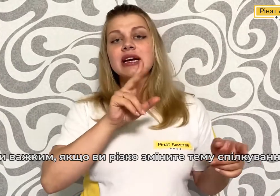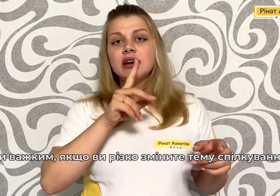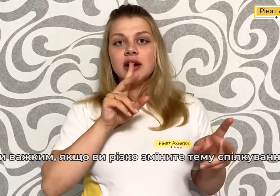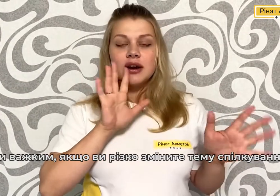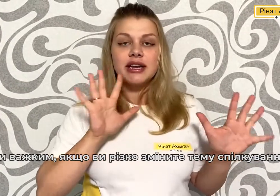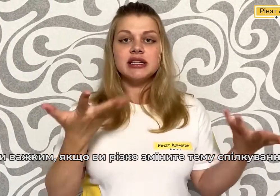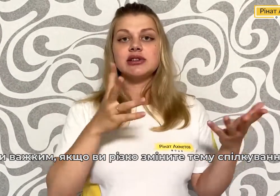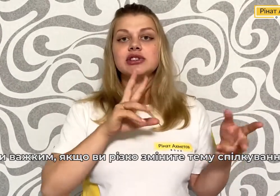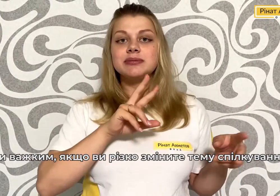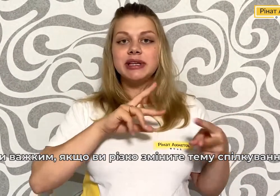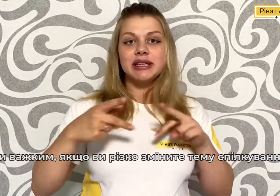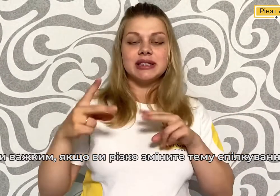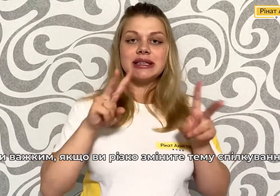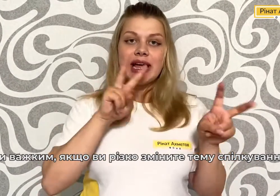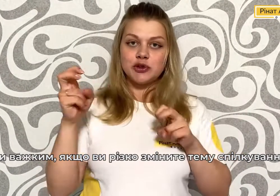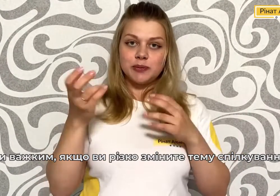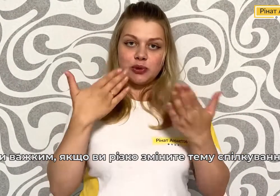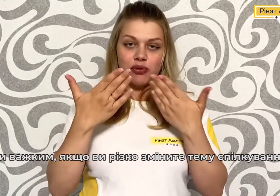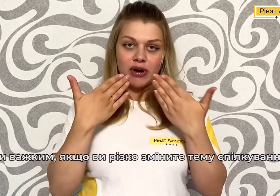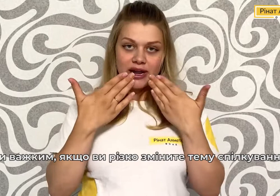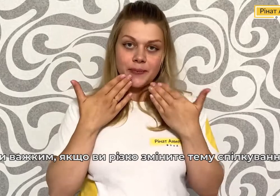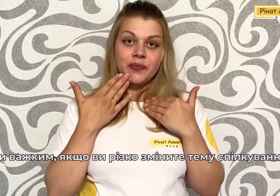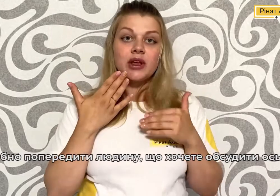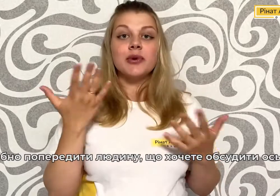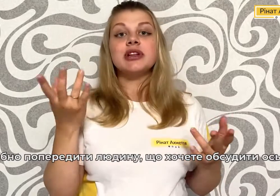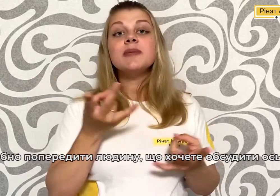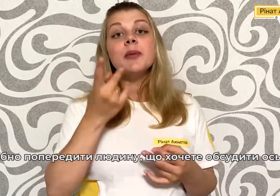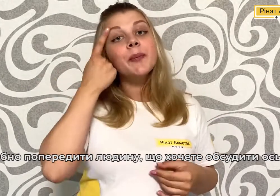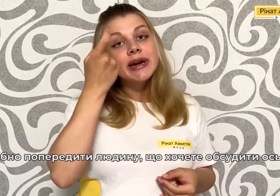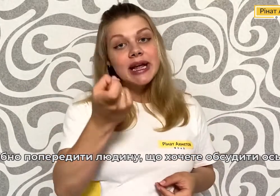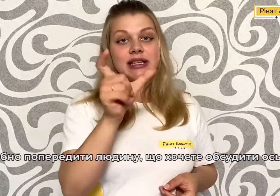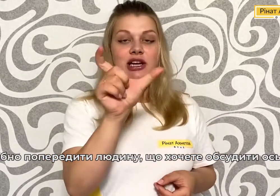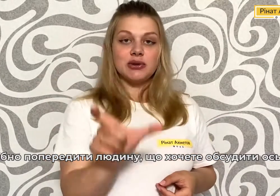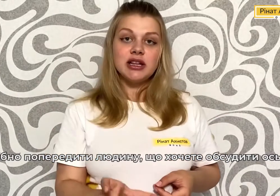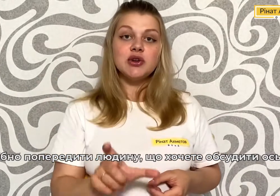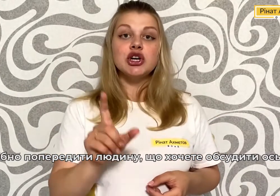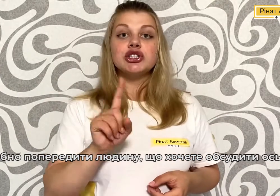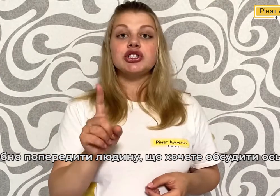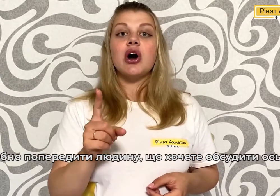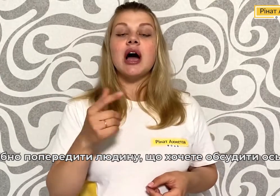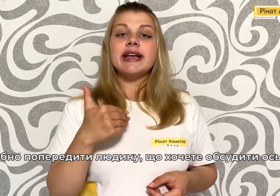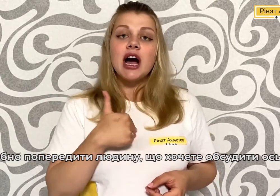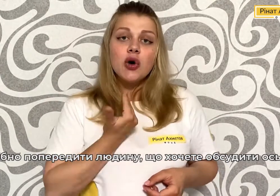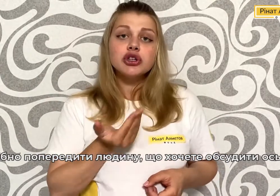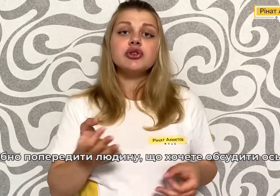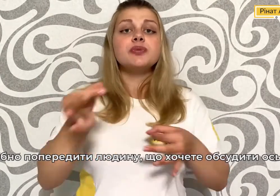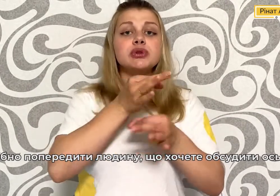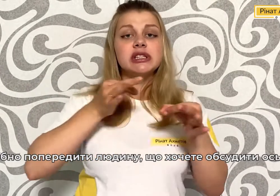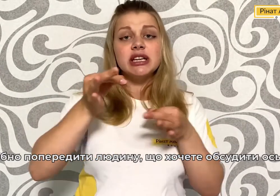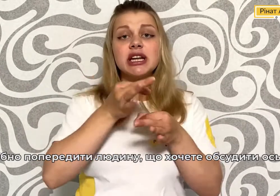різко зміните тему спілкування Потрібно попередити людину, що А я хочу обсудити